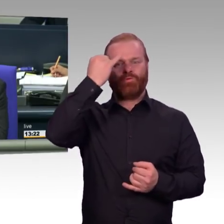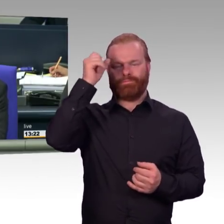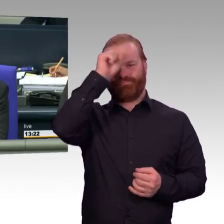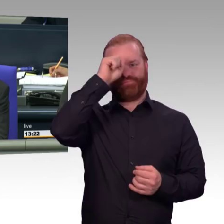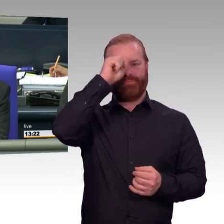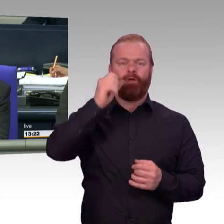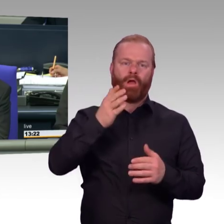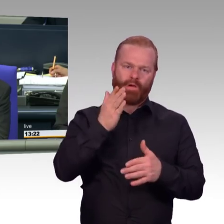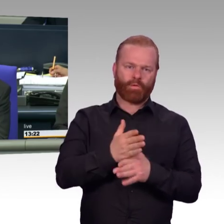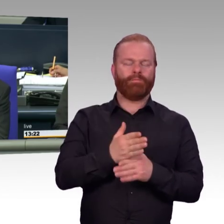Saathoff.